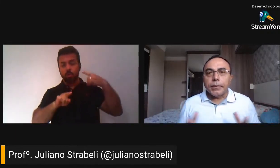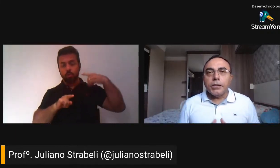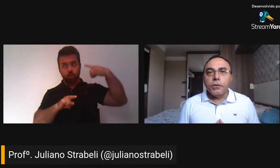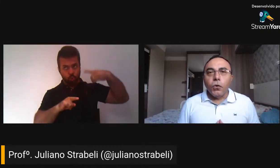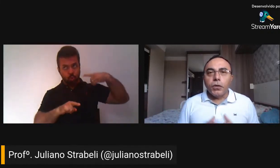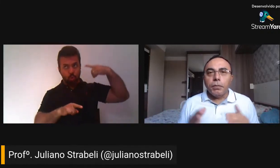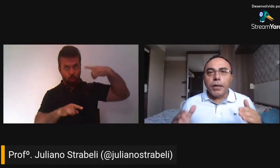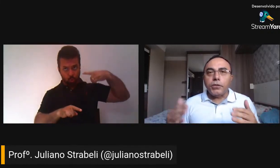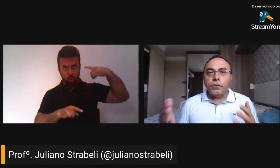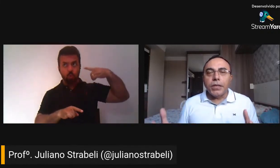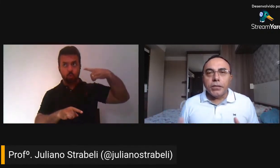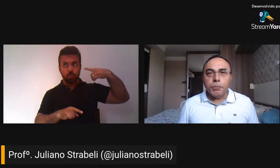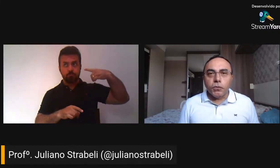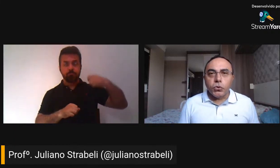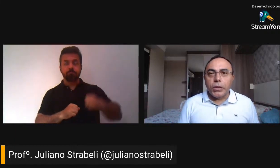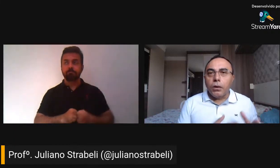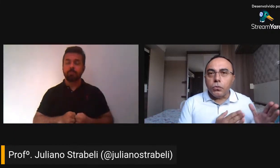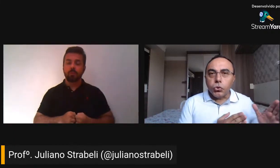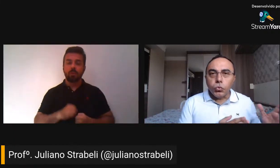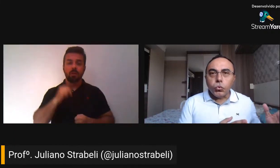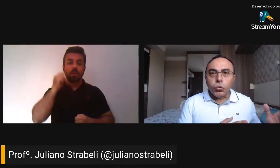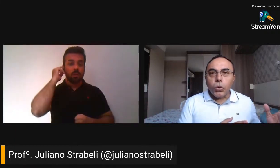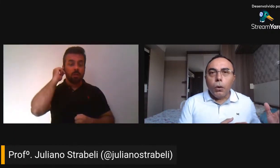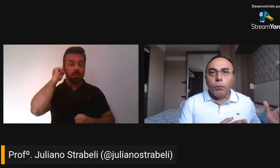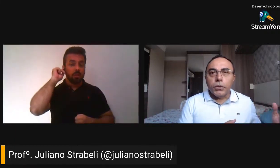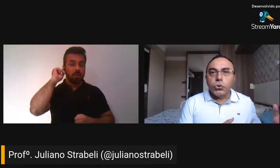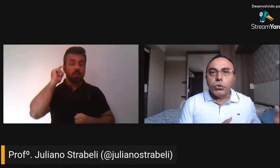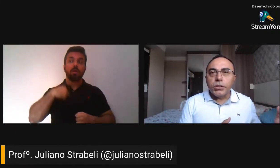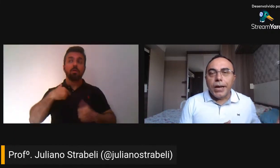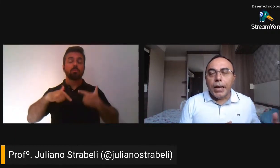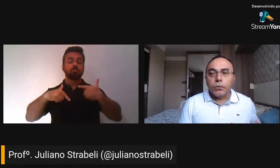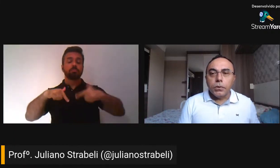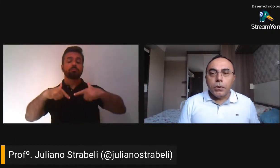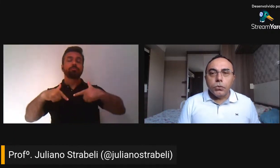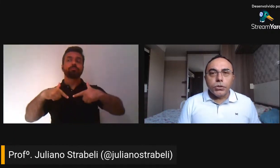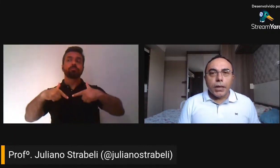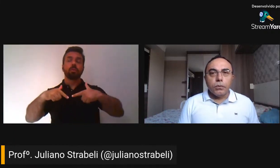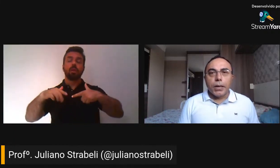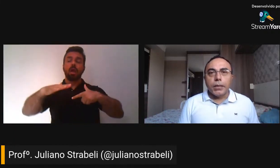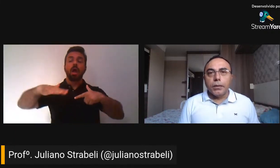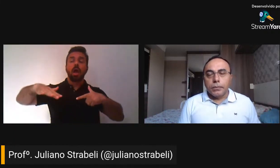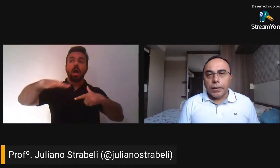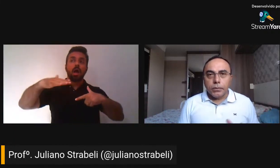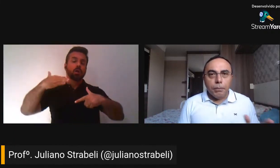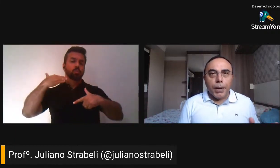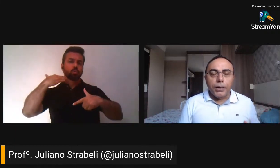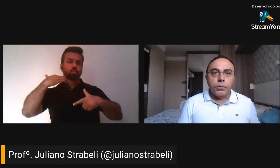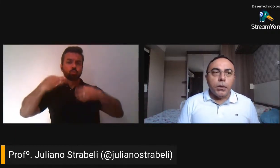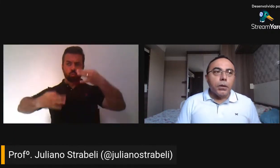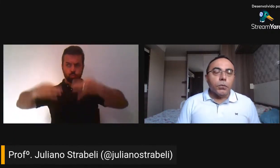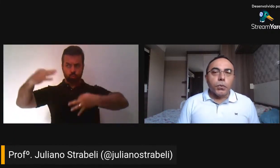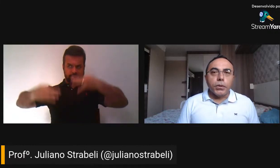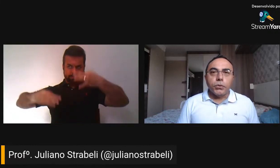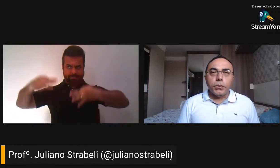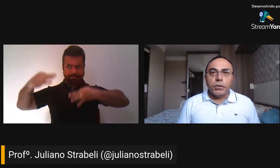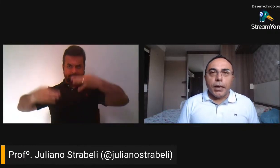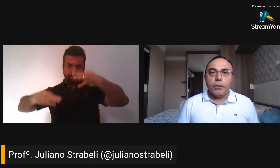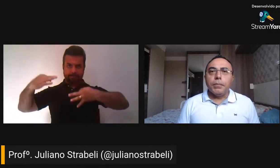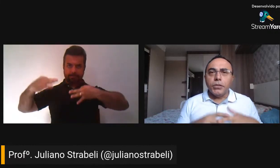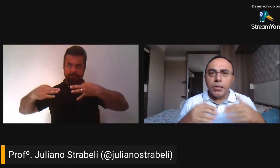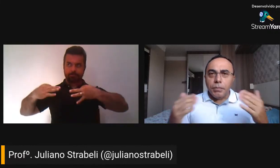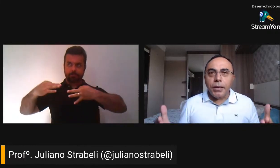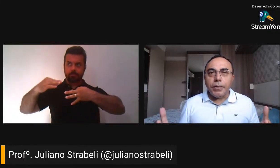e desenvolvo também a atividade profissional junto ao poder judiciário do Estado do Maranhão, trabalho no poder